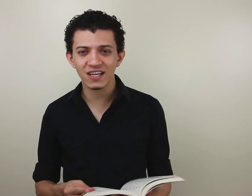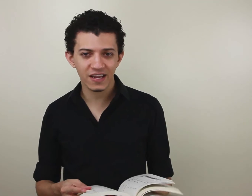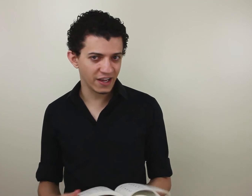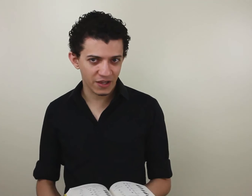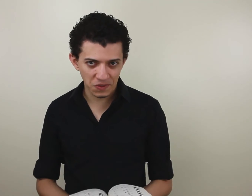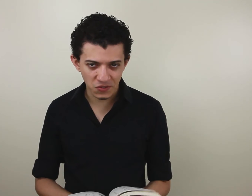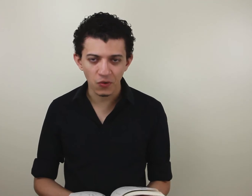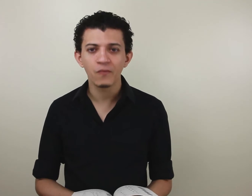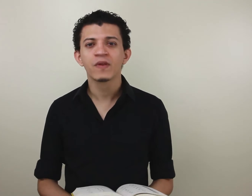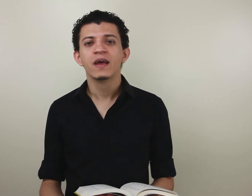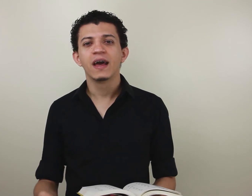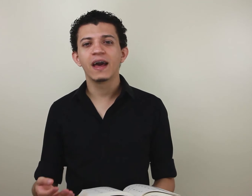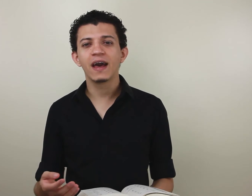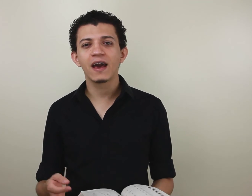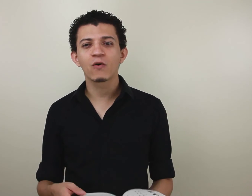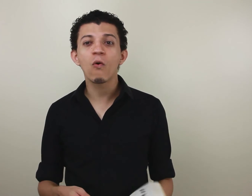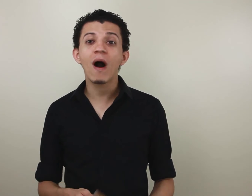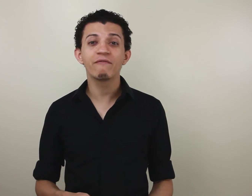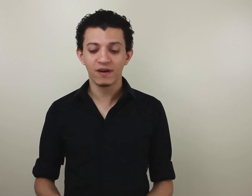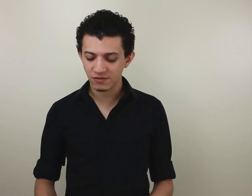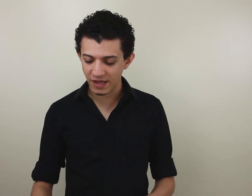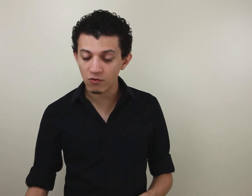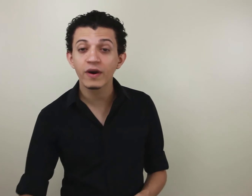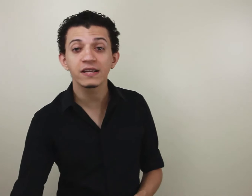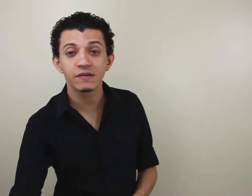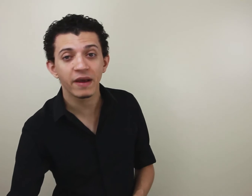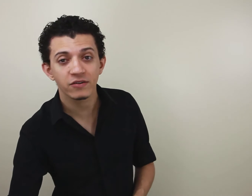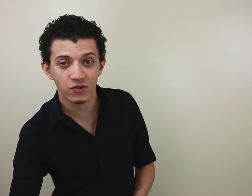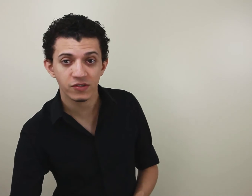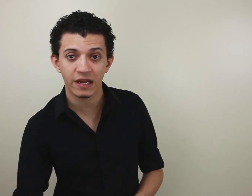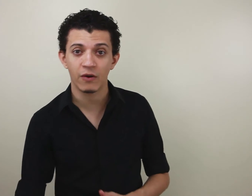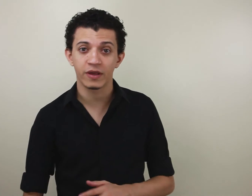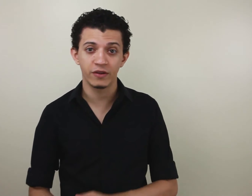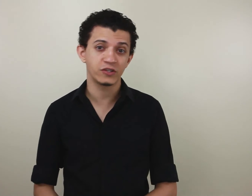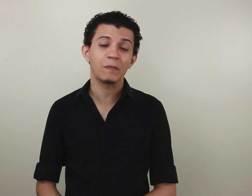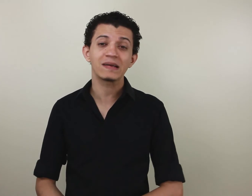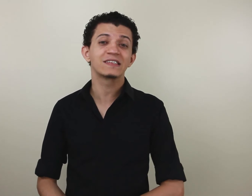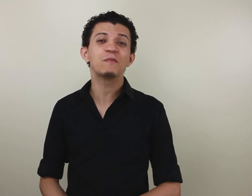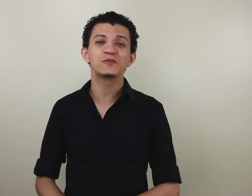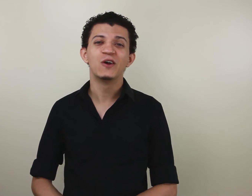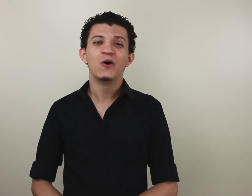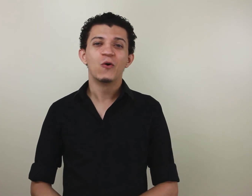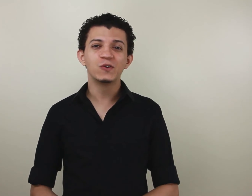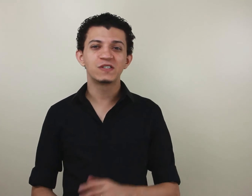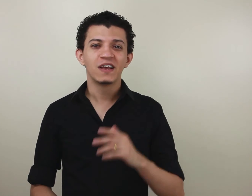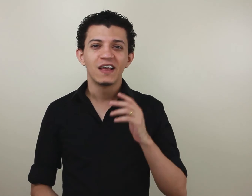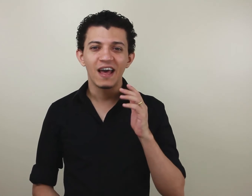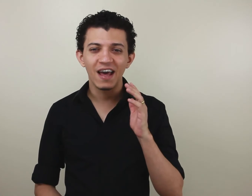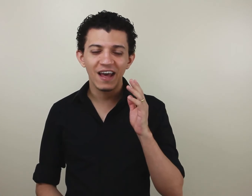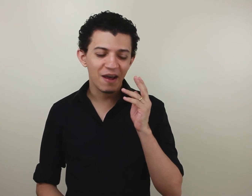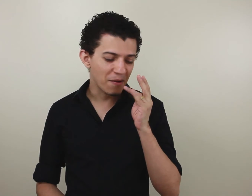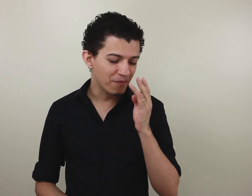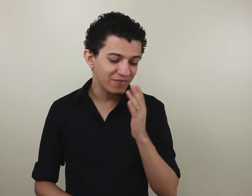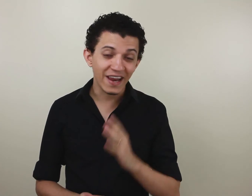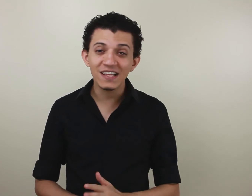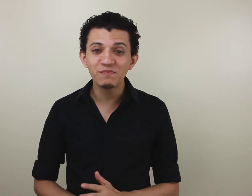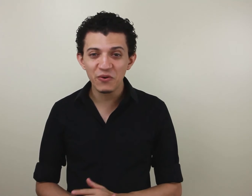alegria que eu estou com o avanço, com o crescimento do nosso canal aqui. Nós já passamos os 3 mil